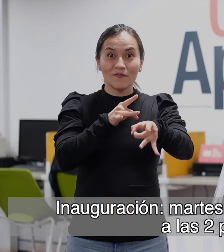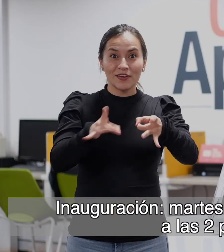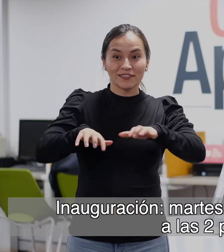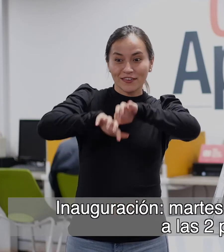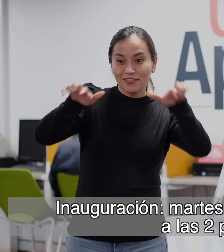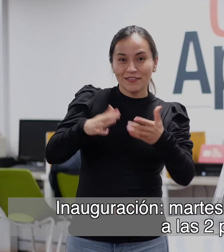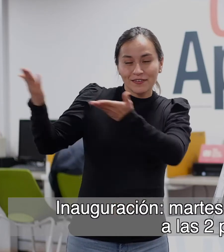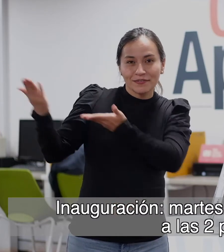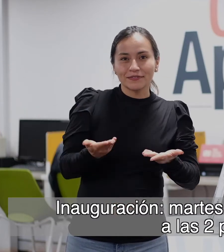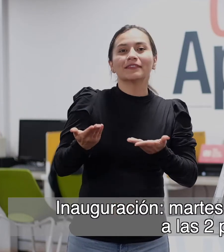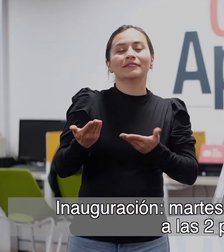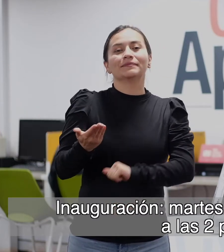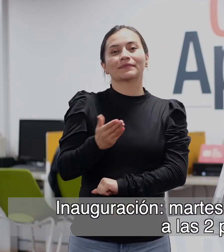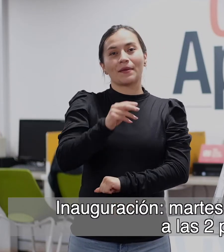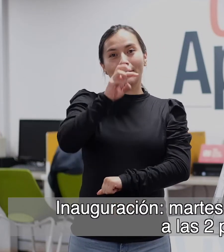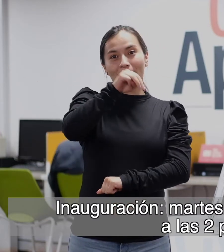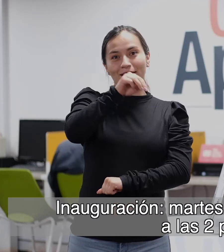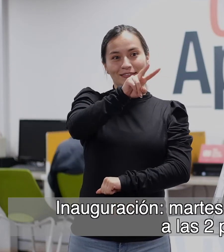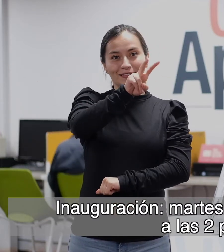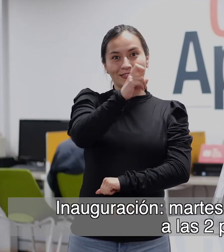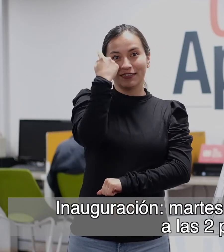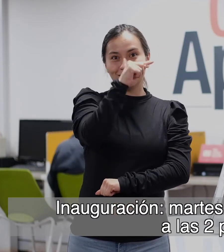Inauguración, martes 7 de septiembre a las 2 p.m.